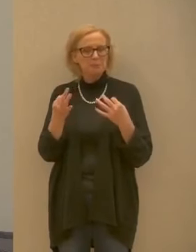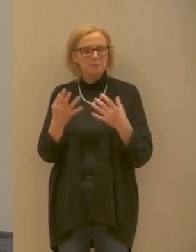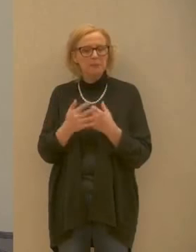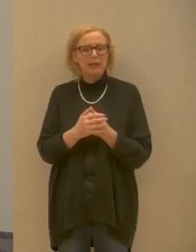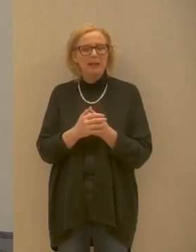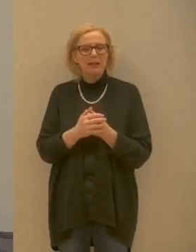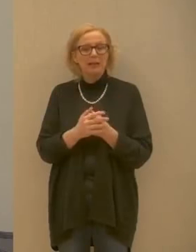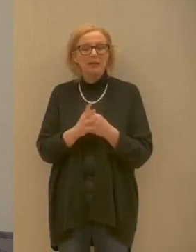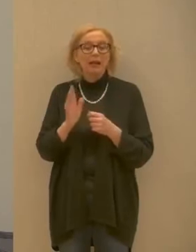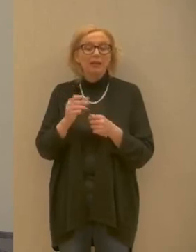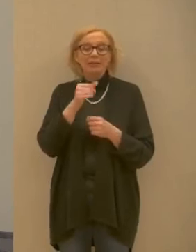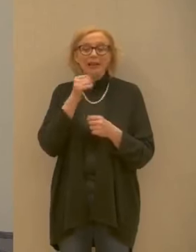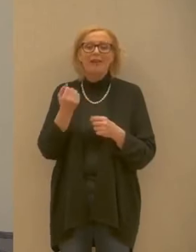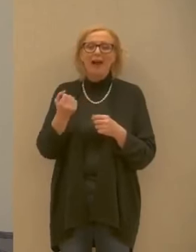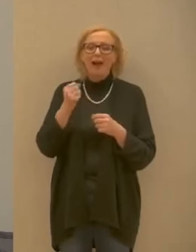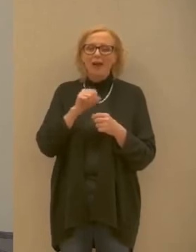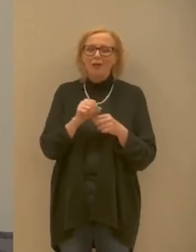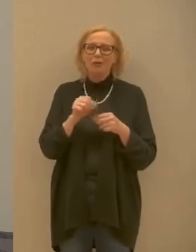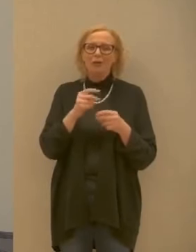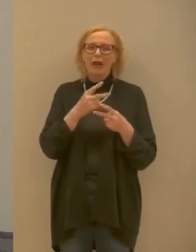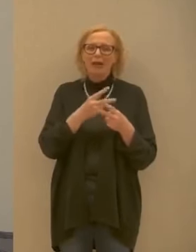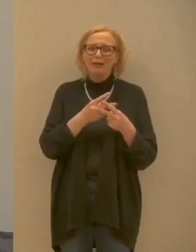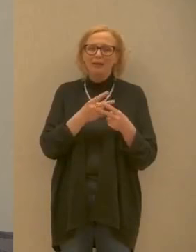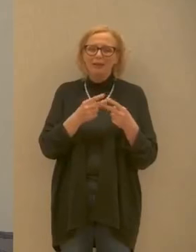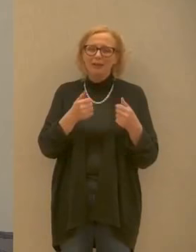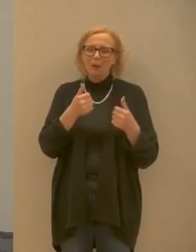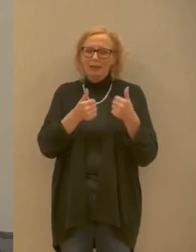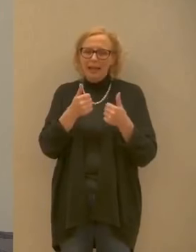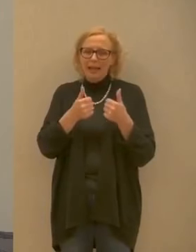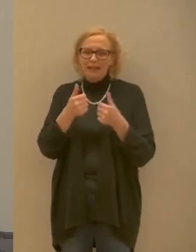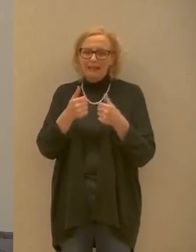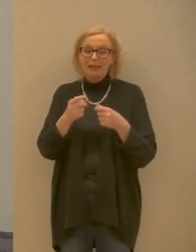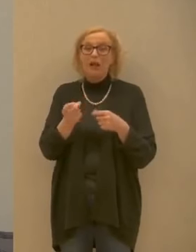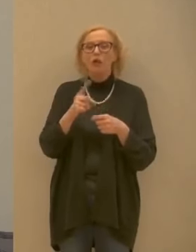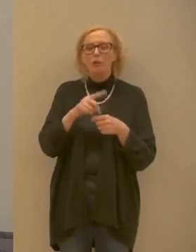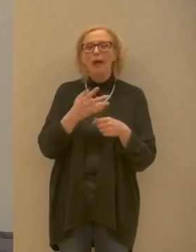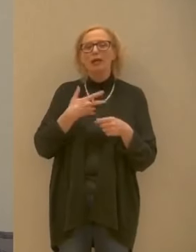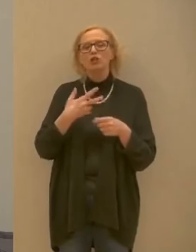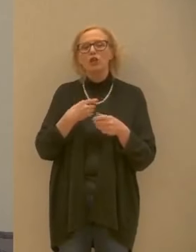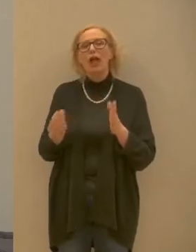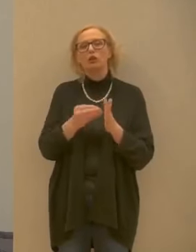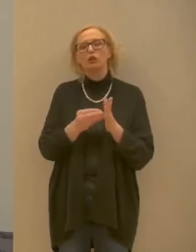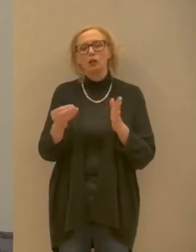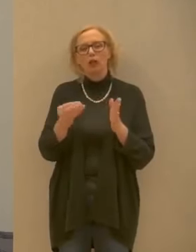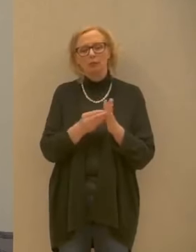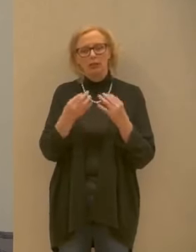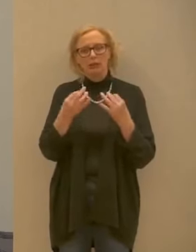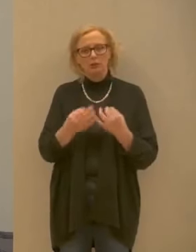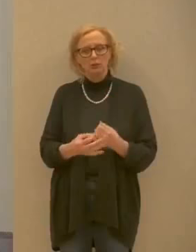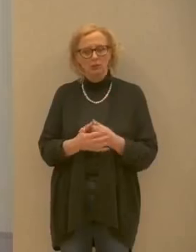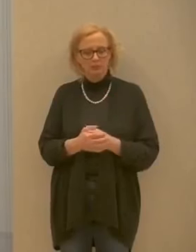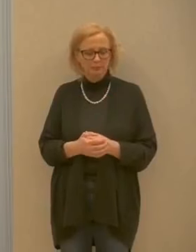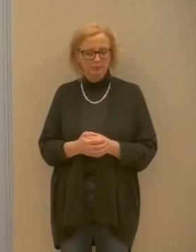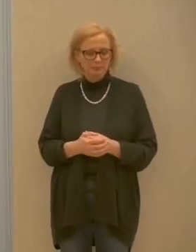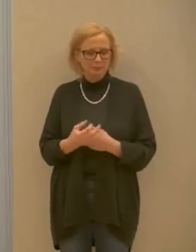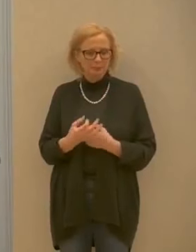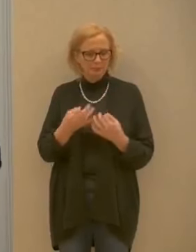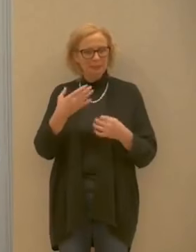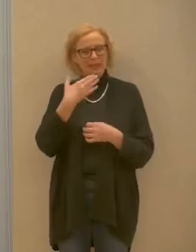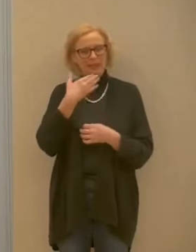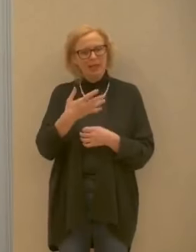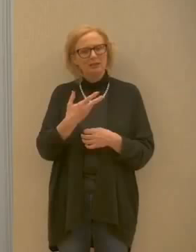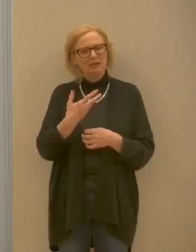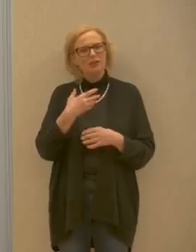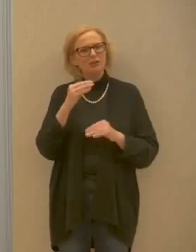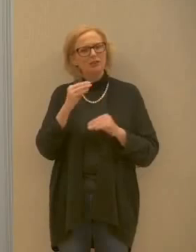corso dei test e quindi domani avremo sicuramente un aggiornamento in questo senso bene grazie vediamo se arrivano altre domande